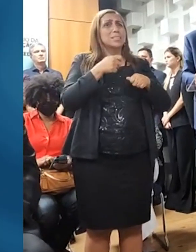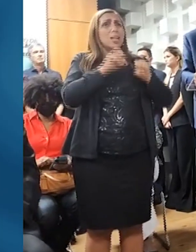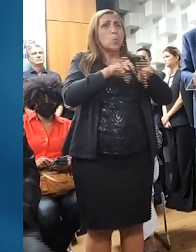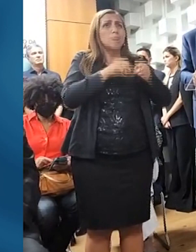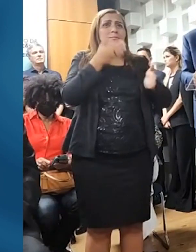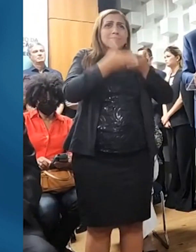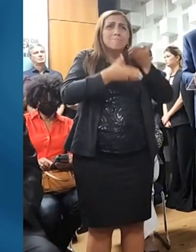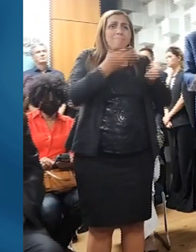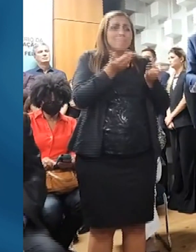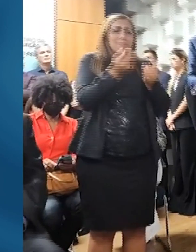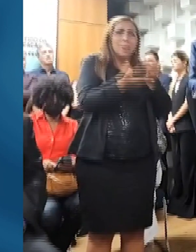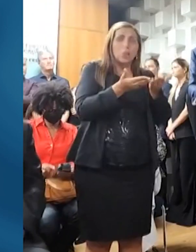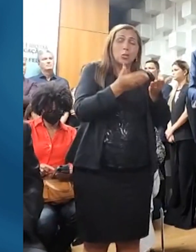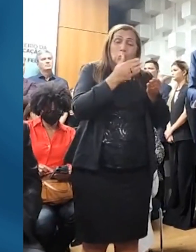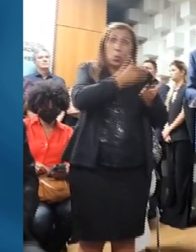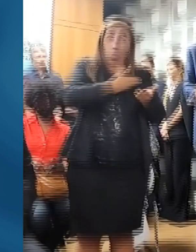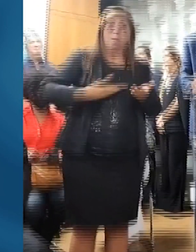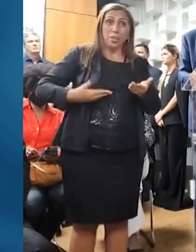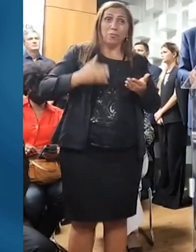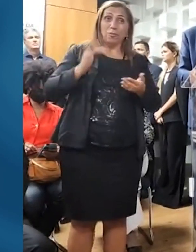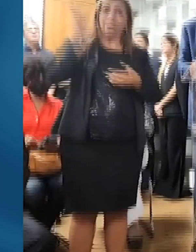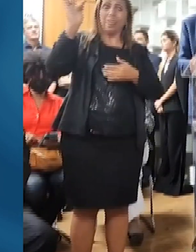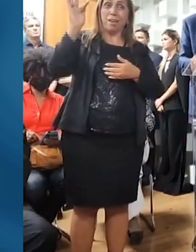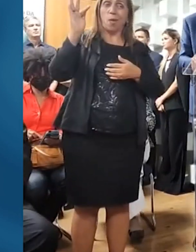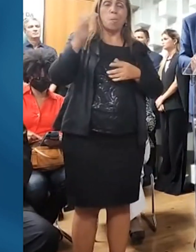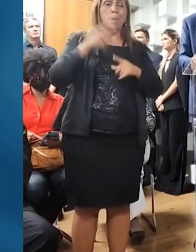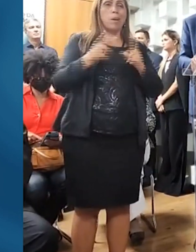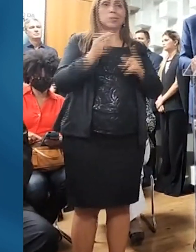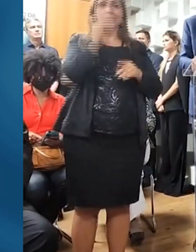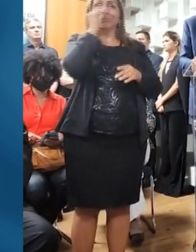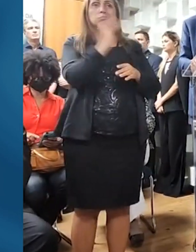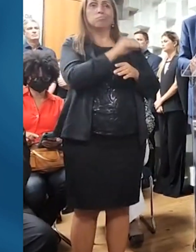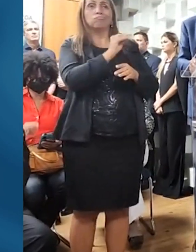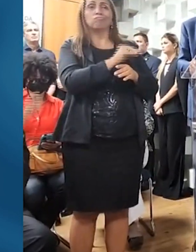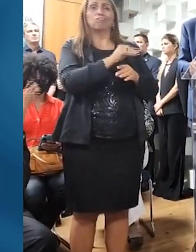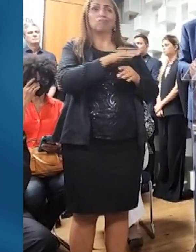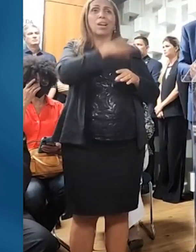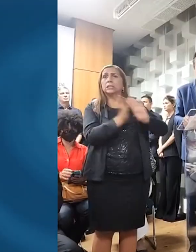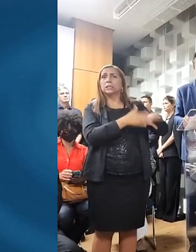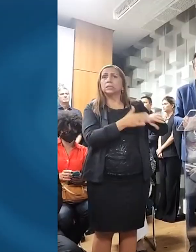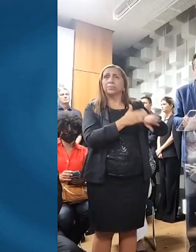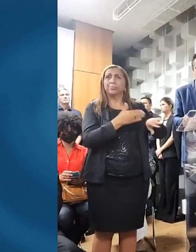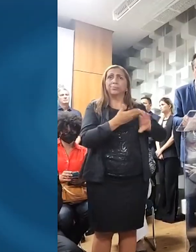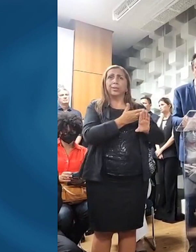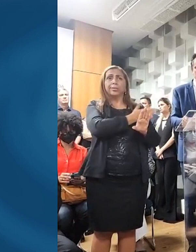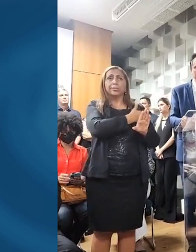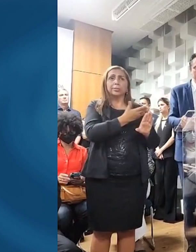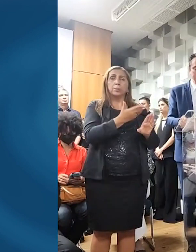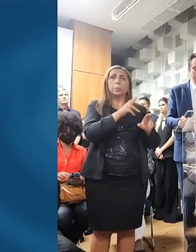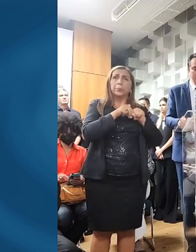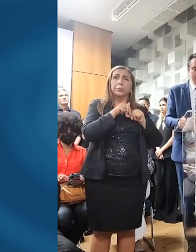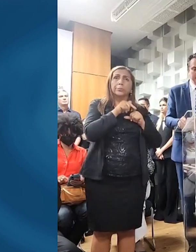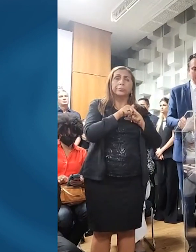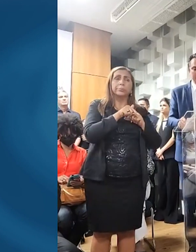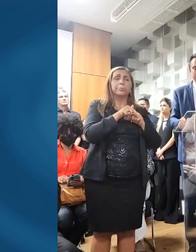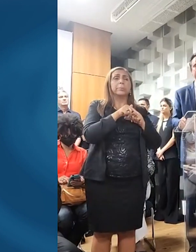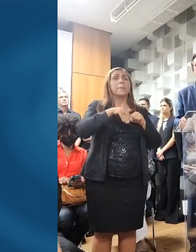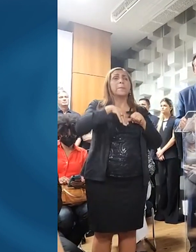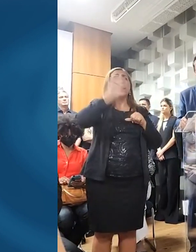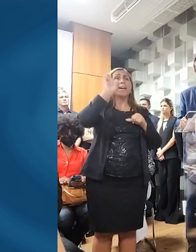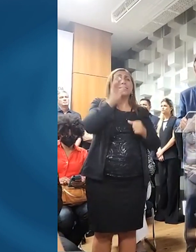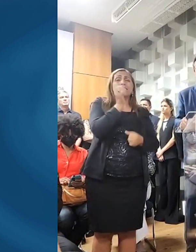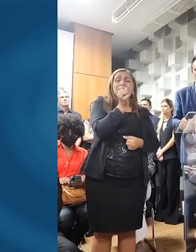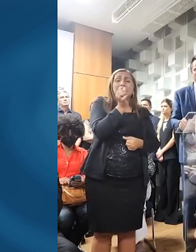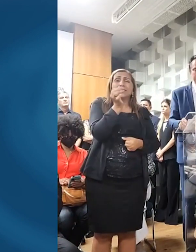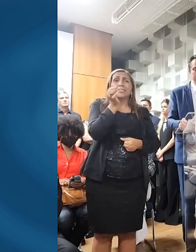atenção do governo federal, mais foi desprezada, mais foi esquecida. Resultado disso é que mais de